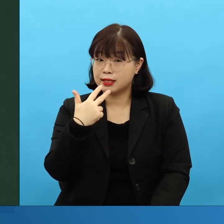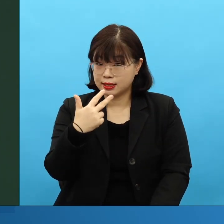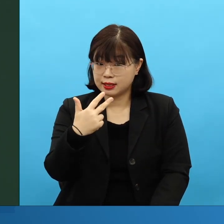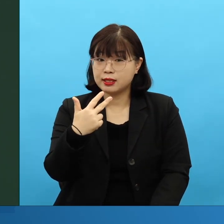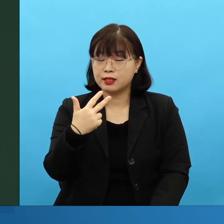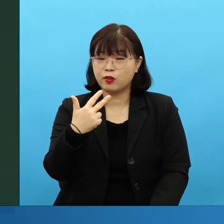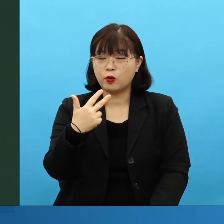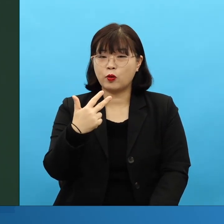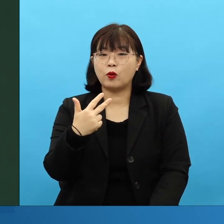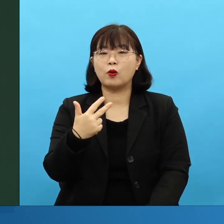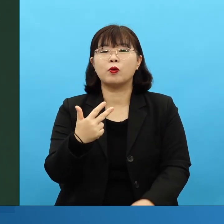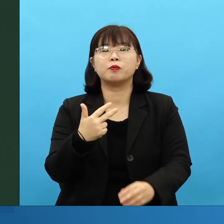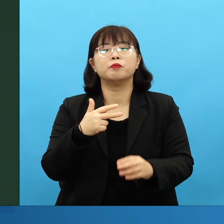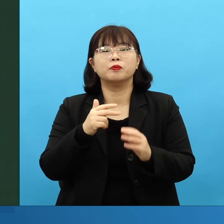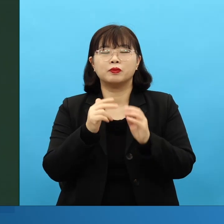메시지와 기도하고 있습니다.